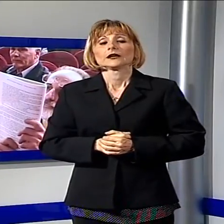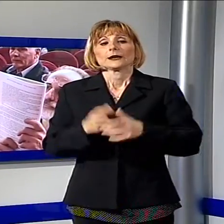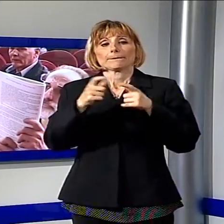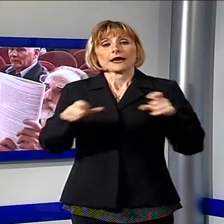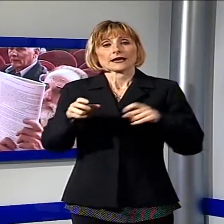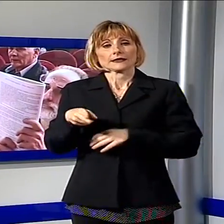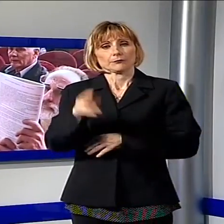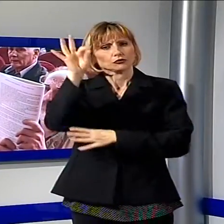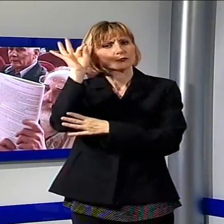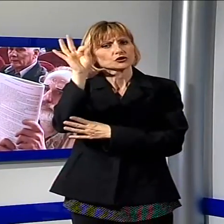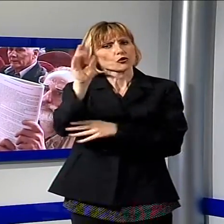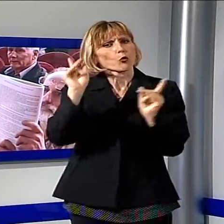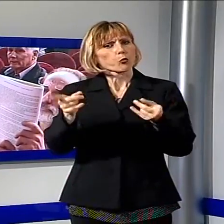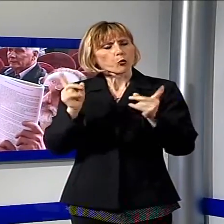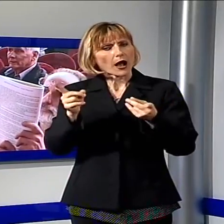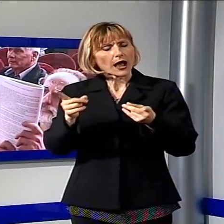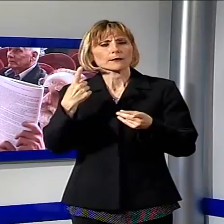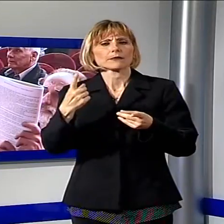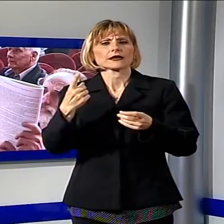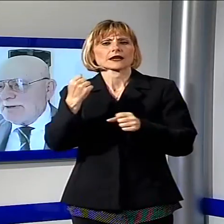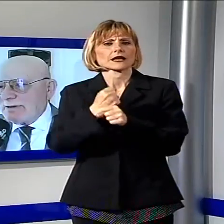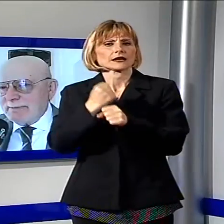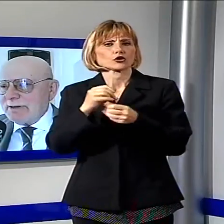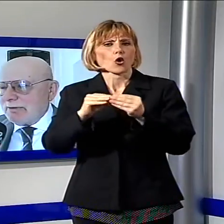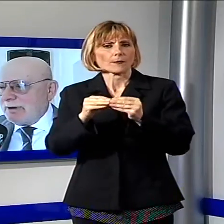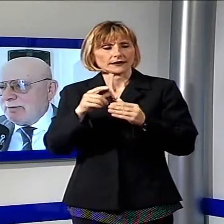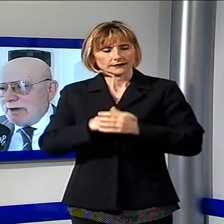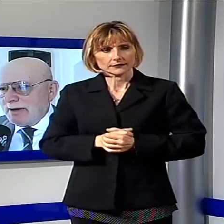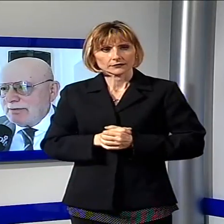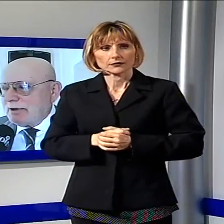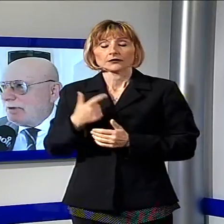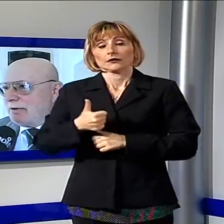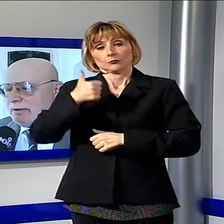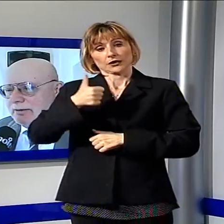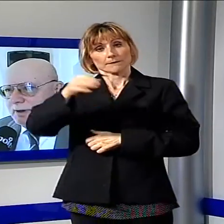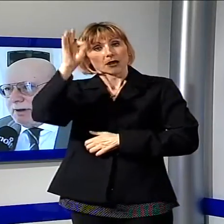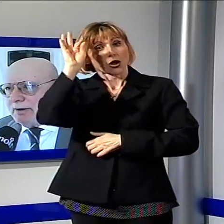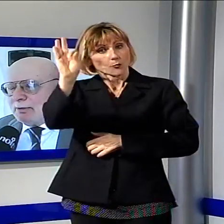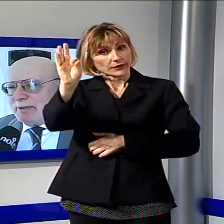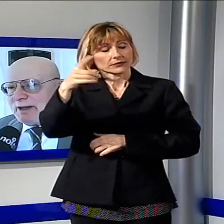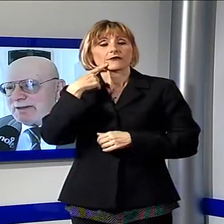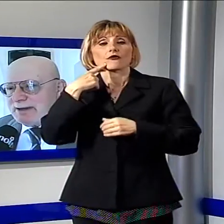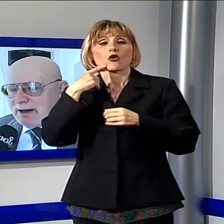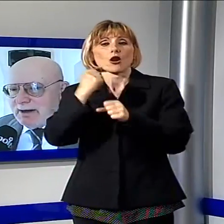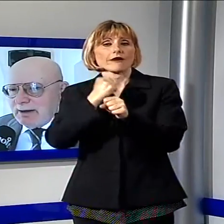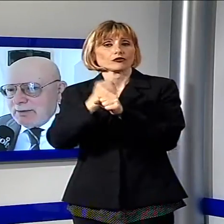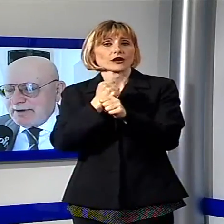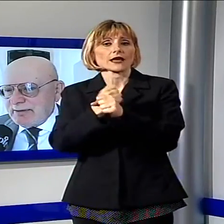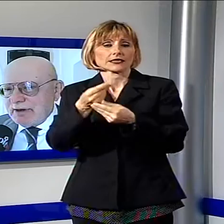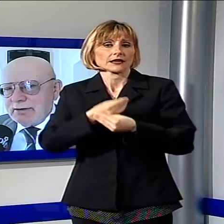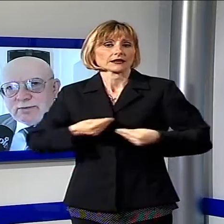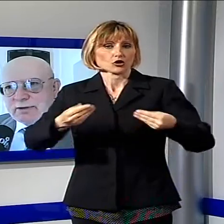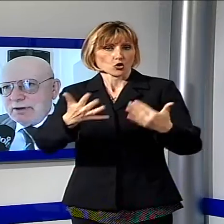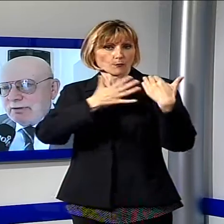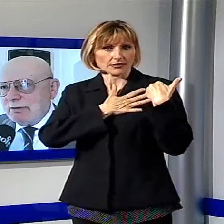Banca di Pescia nell'ambito del credito cooperativo? Essenzialmente quella di operare sul territorio di competenza. Come